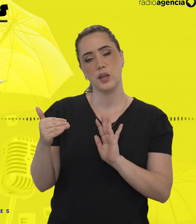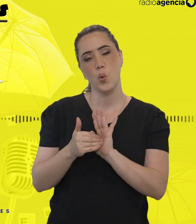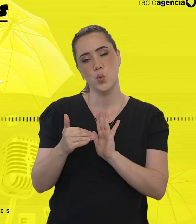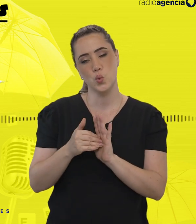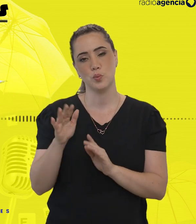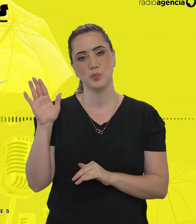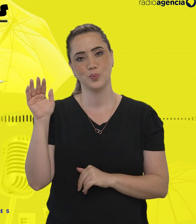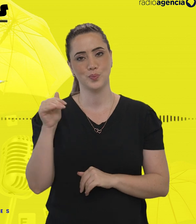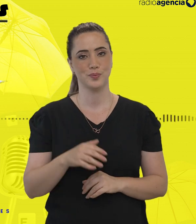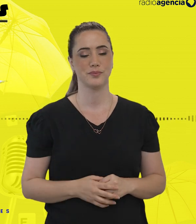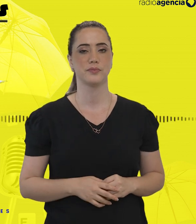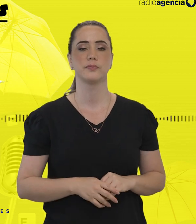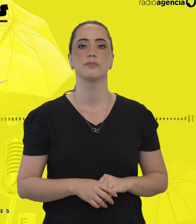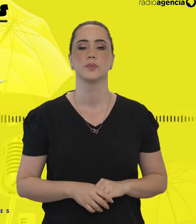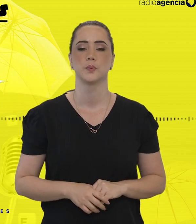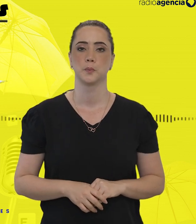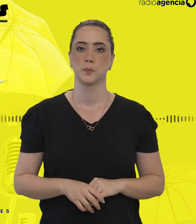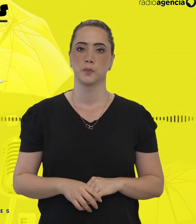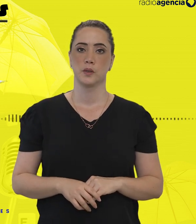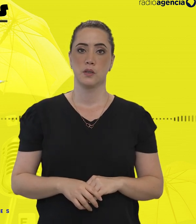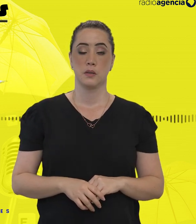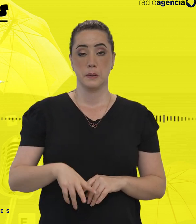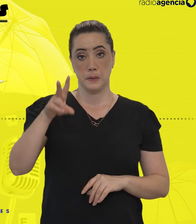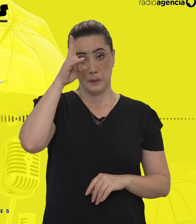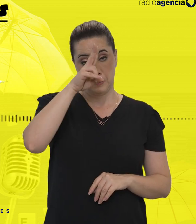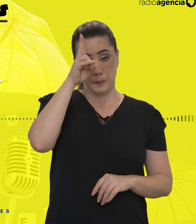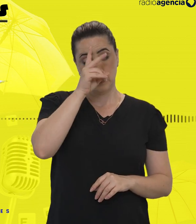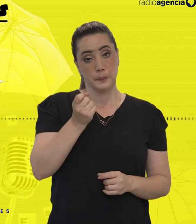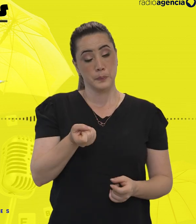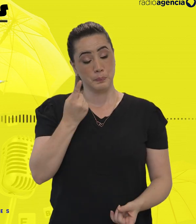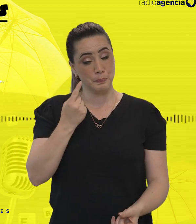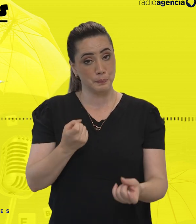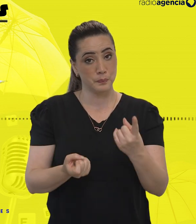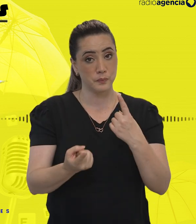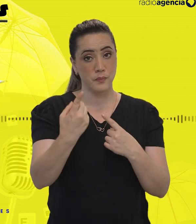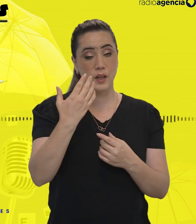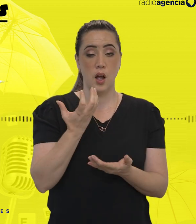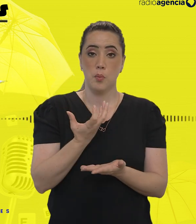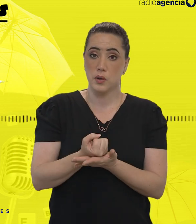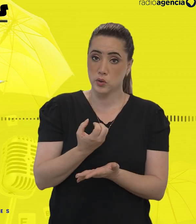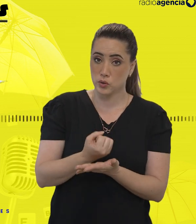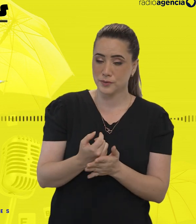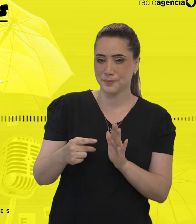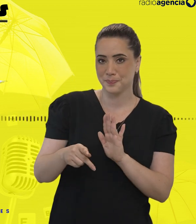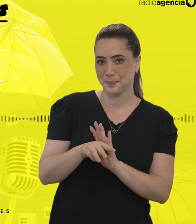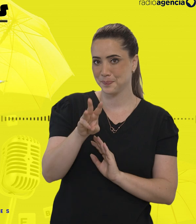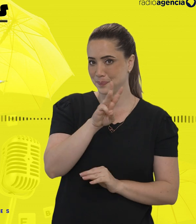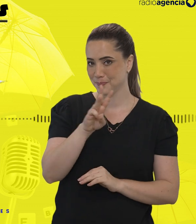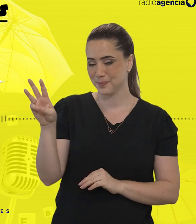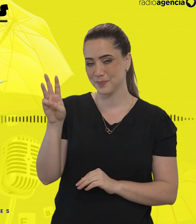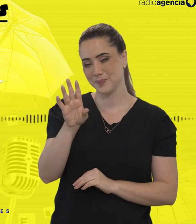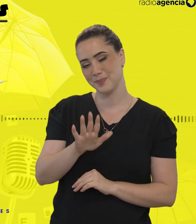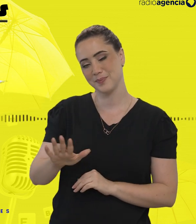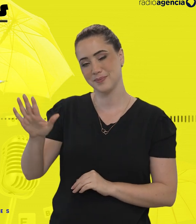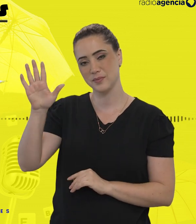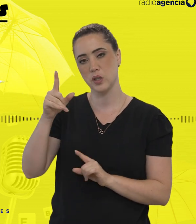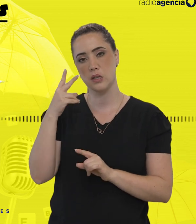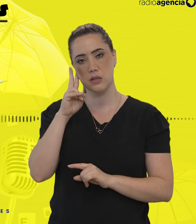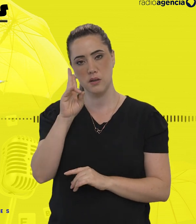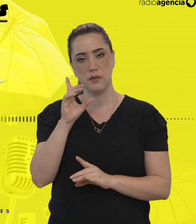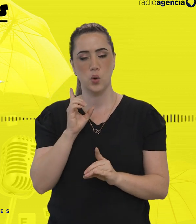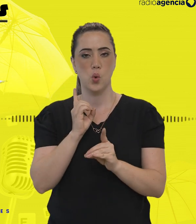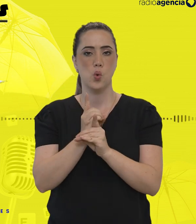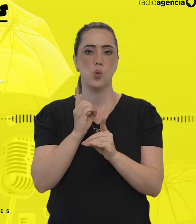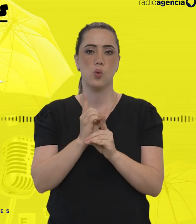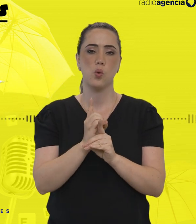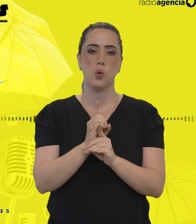episódio. Tchau! Histórias Raras é um podcast original da Rádio Agência Nacional. Os episódios podem ser encontrados no